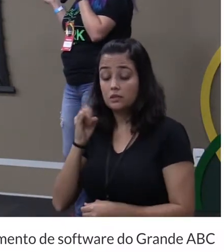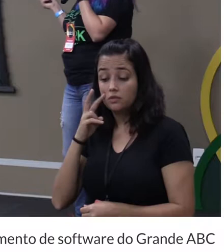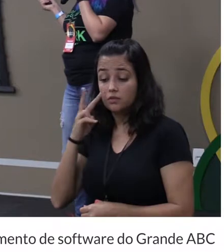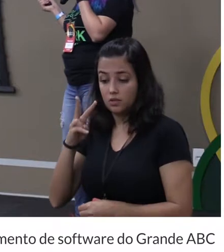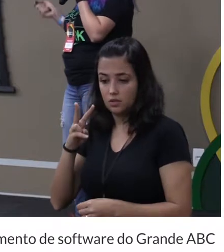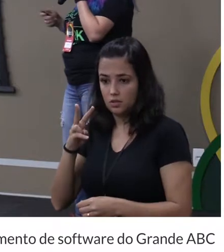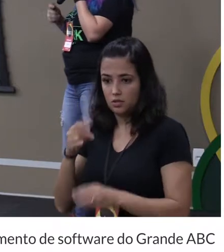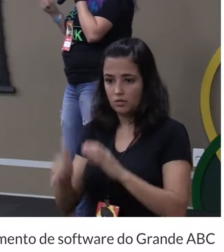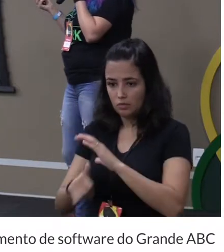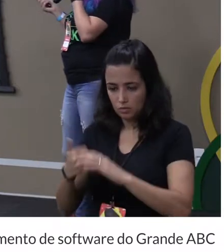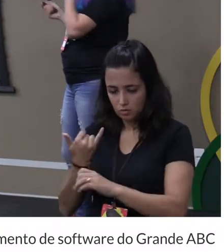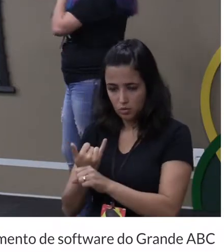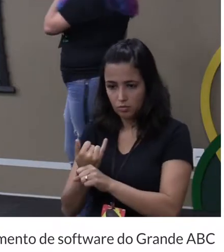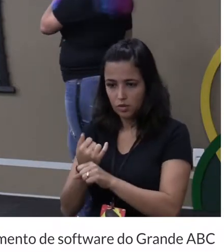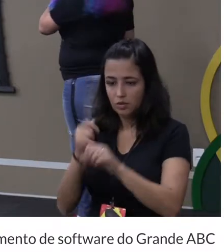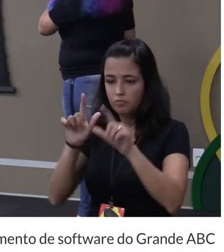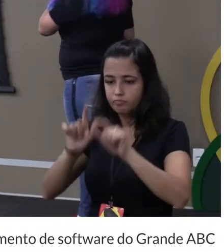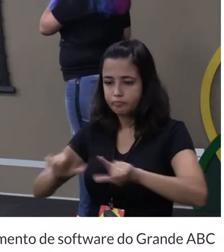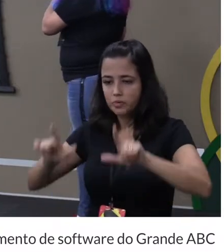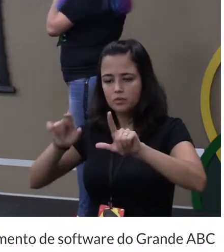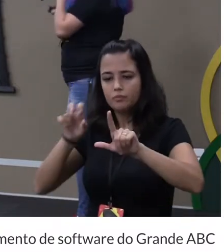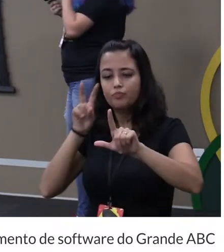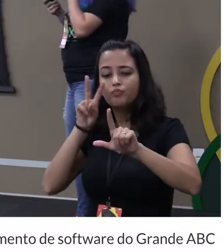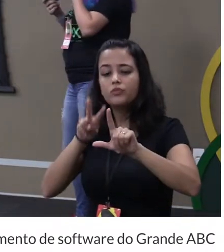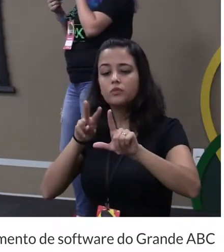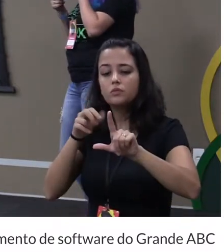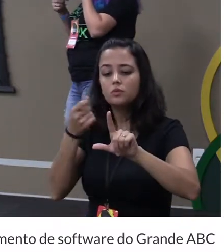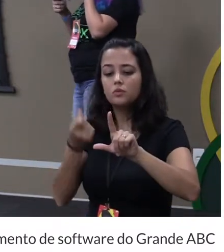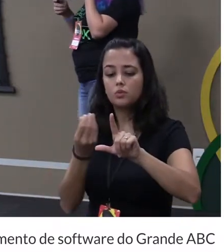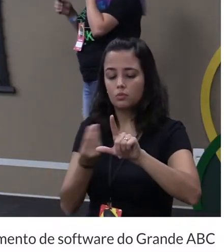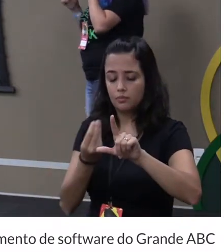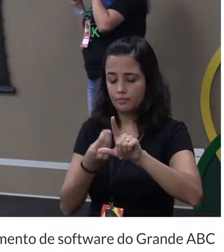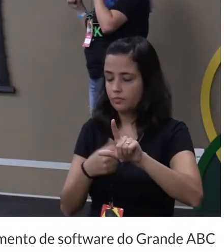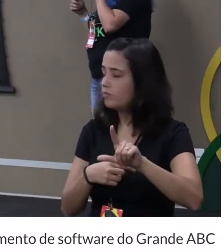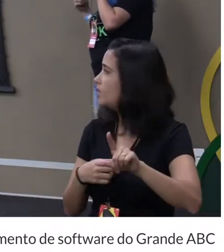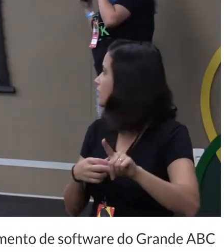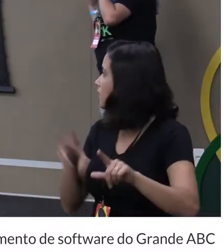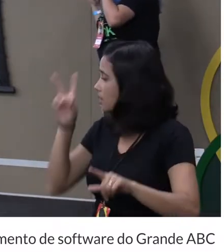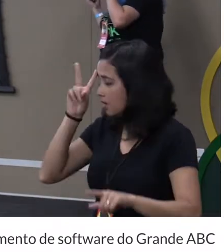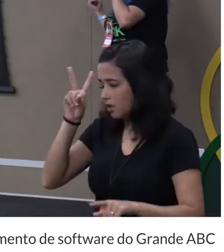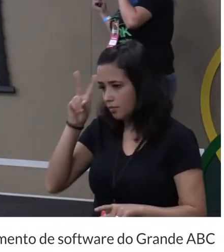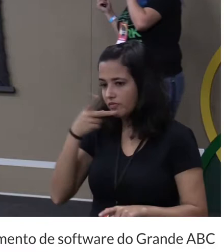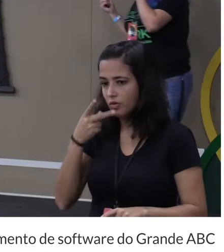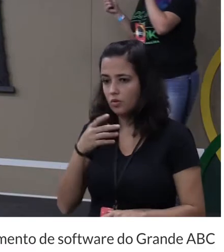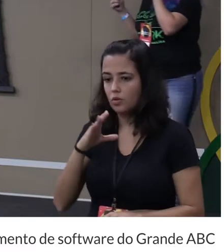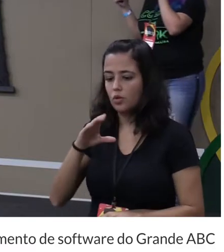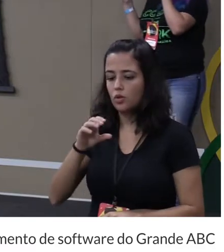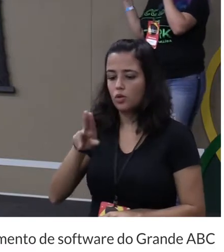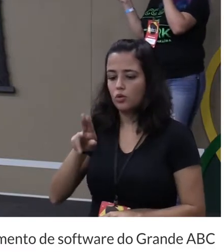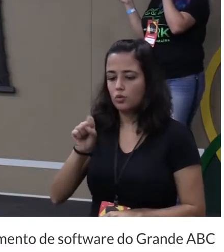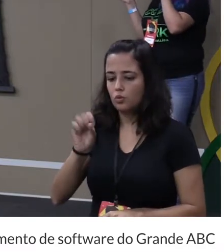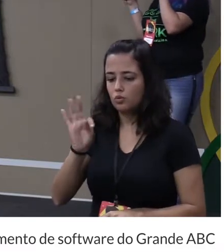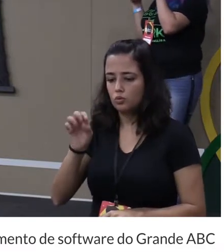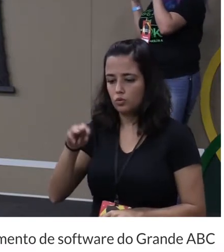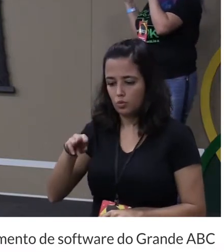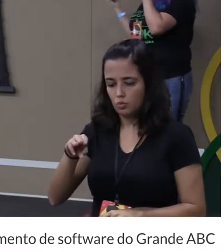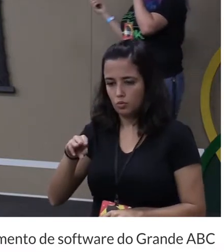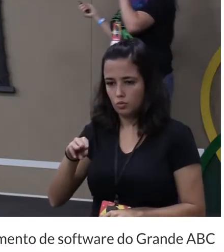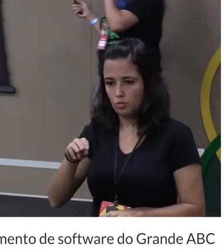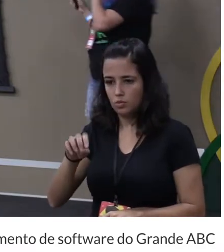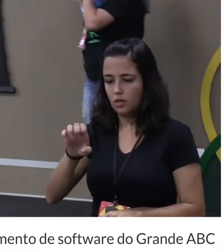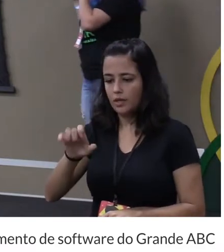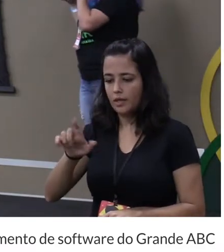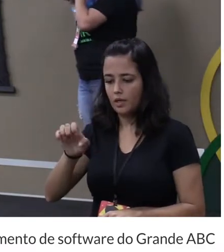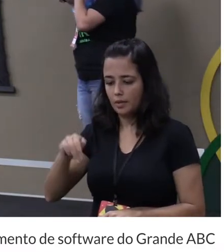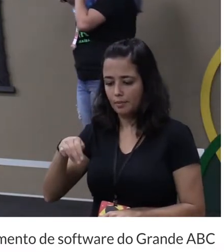inspecionar a página né de boas e aí lembram que eu falei que sempre os Custom os Custom Elements né os Web